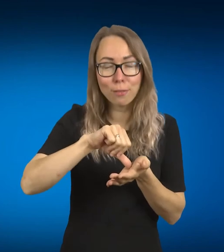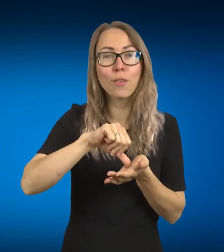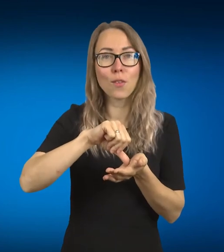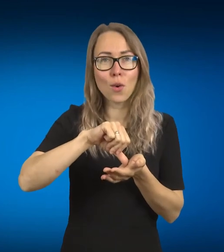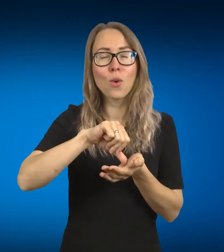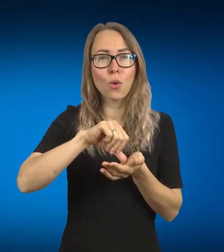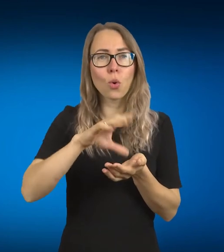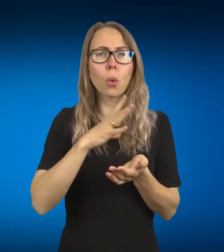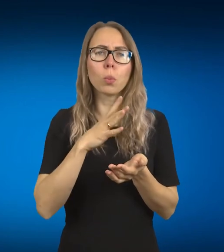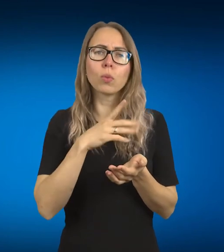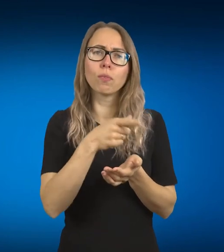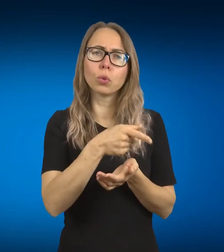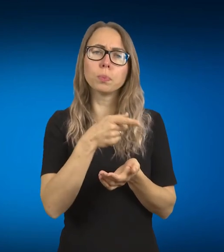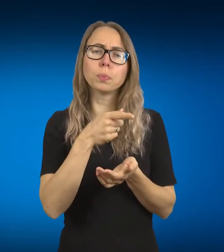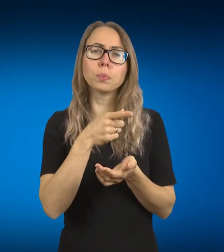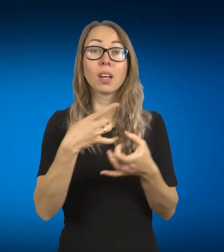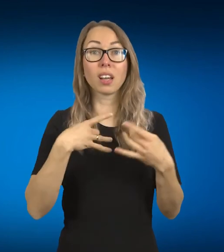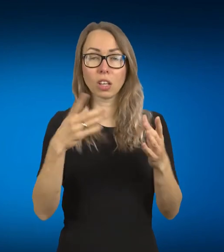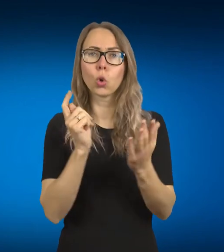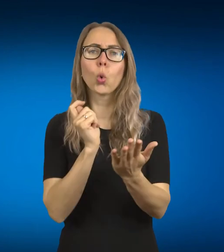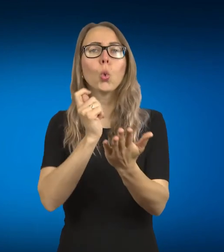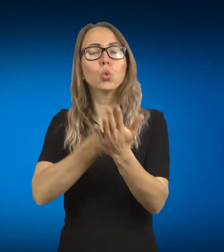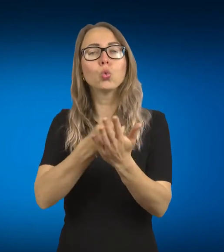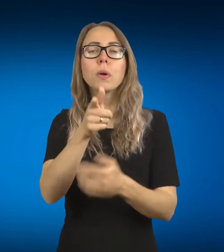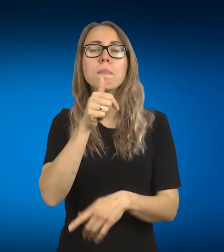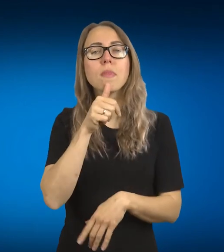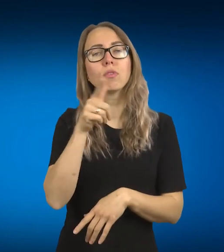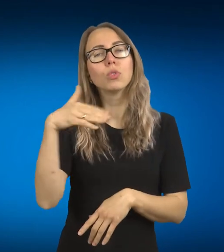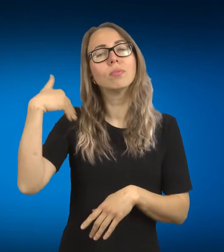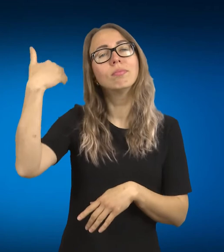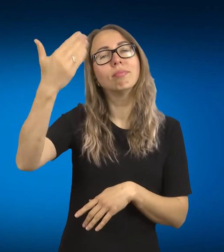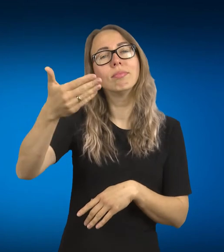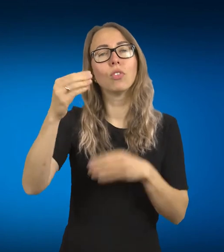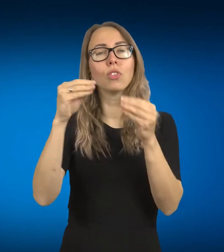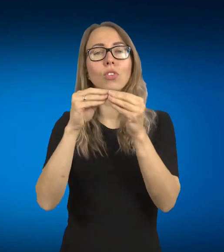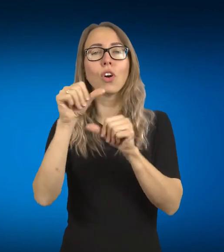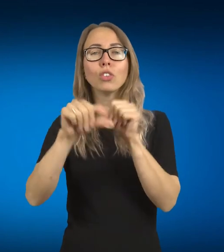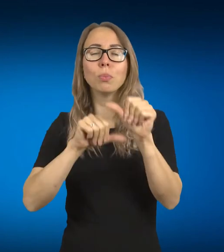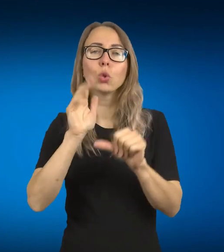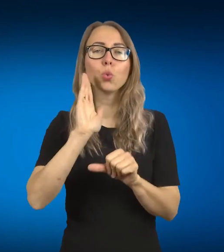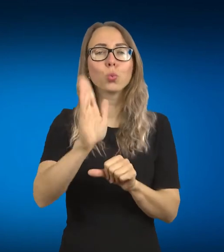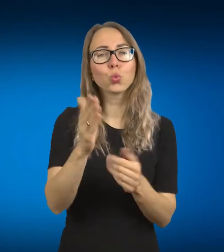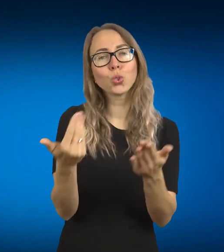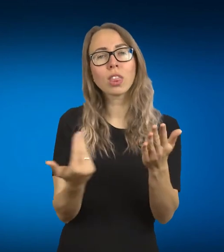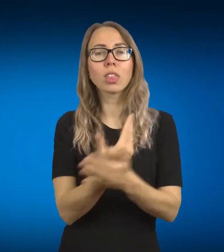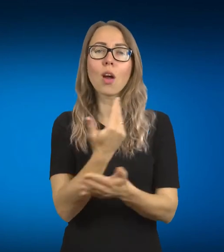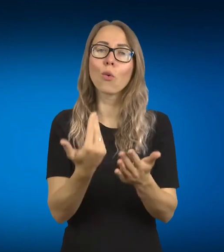ten, kas bus po dešimt metų, va, pasižiūrėti, kokie yra nauji išradimai. Tai būtent šitoj